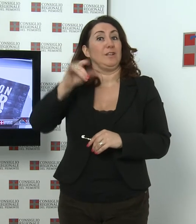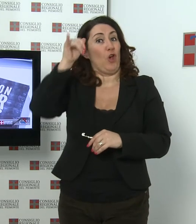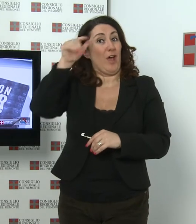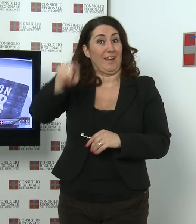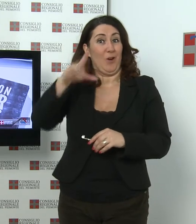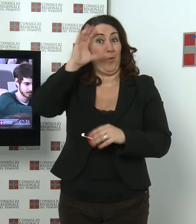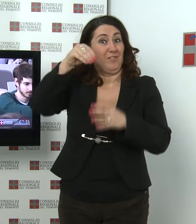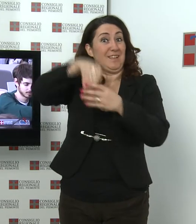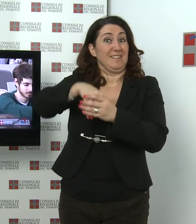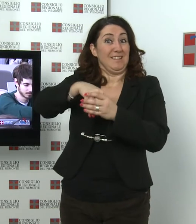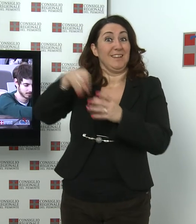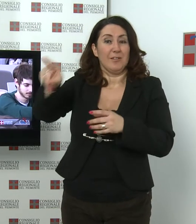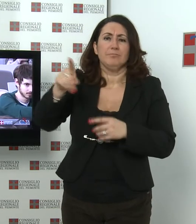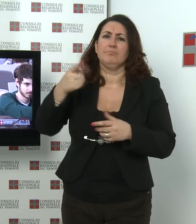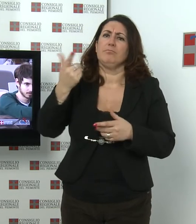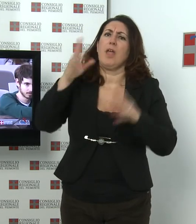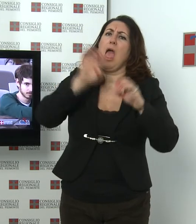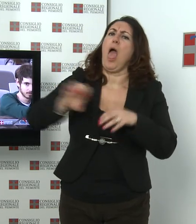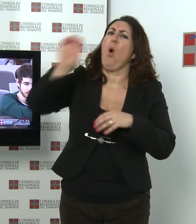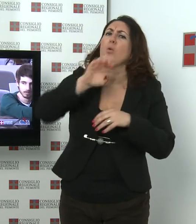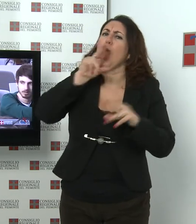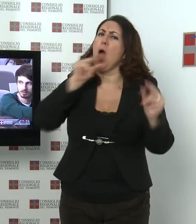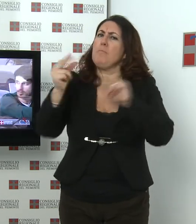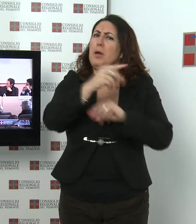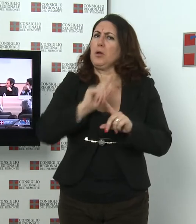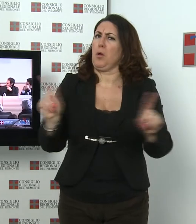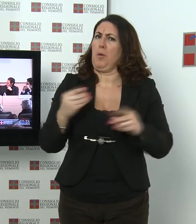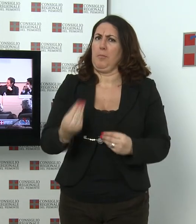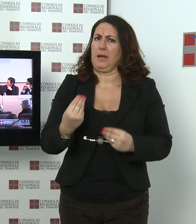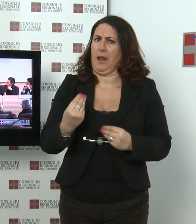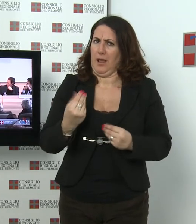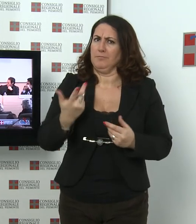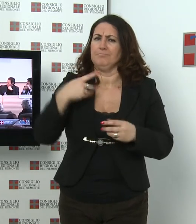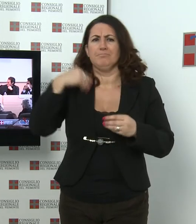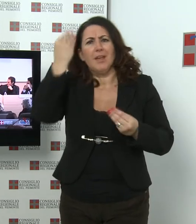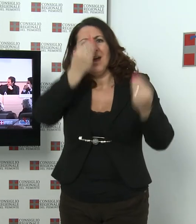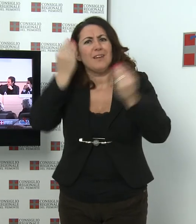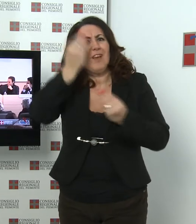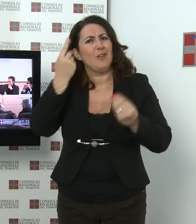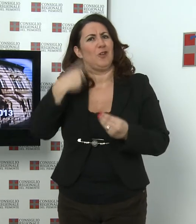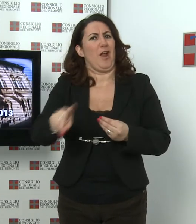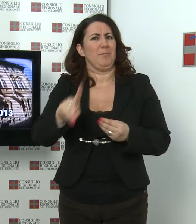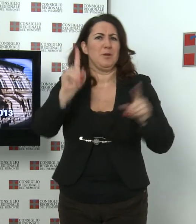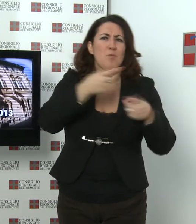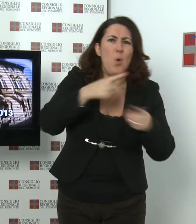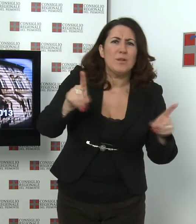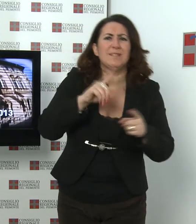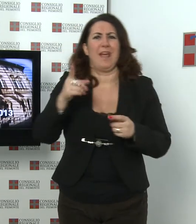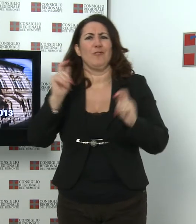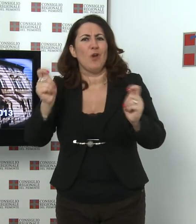sui diversi linguaggi di comunicazione sui temi europei, partendo dai new media, dal web e dalla musica Notizie numero